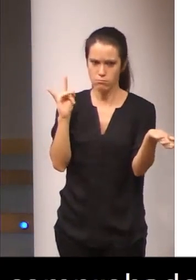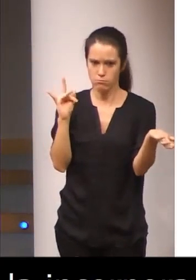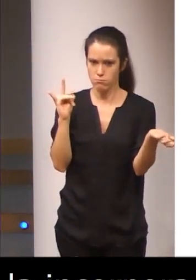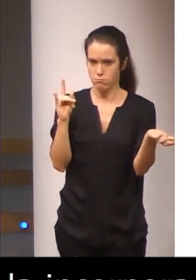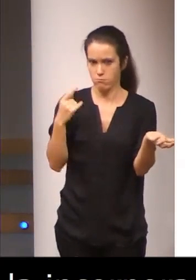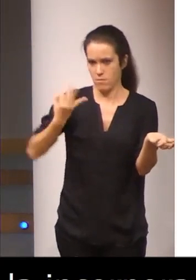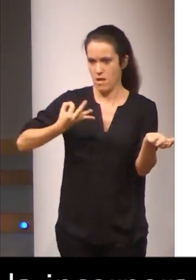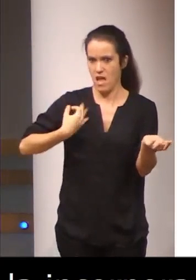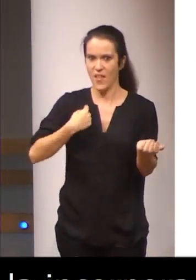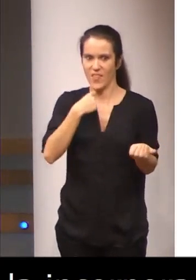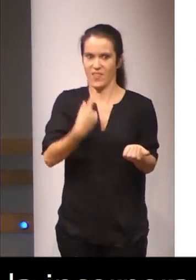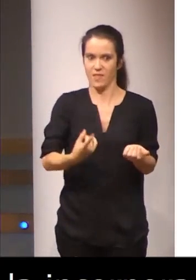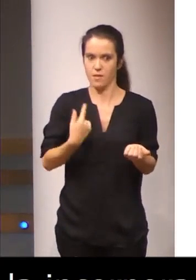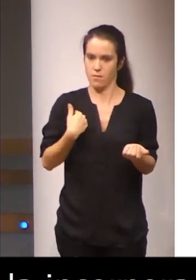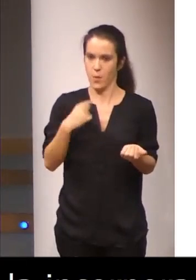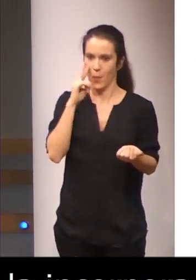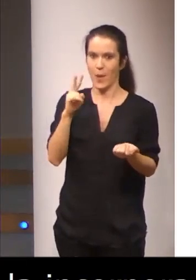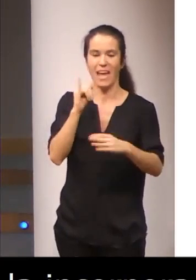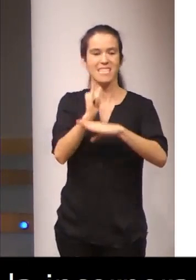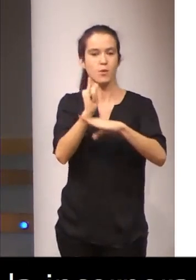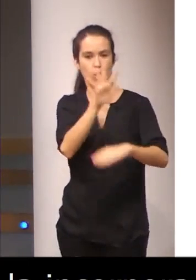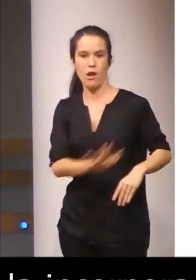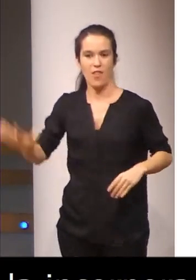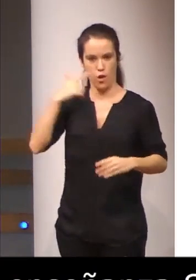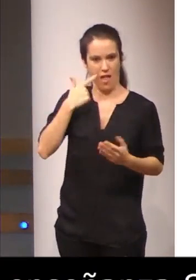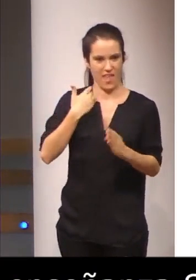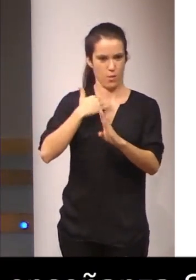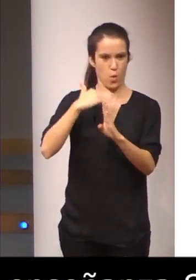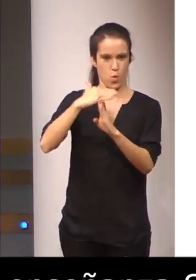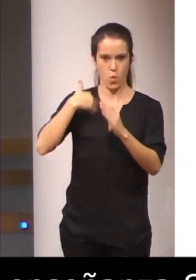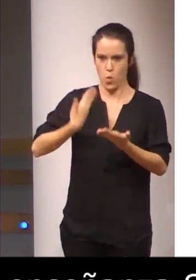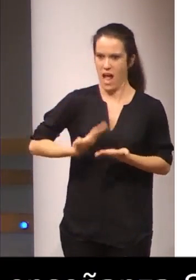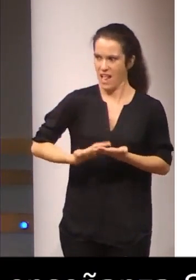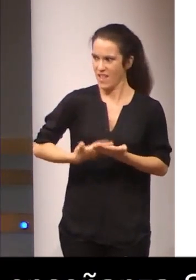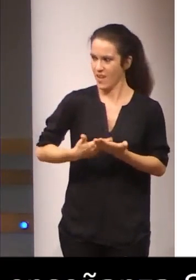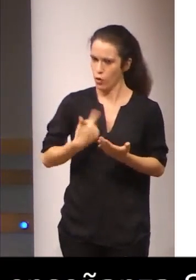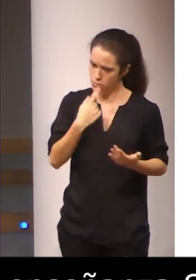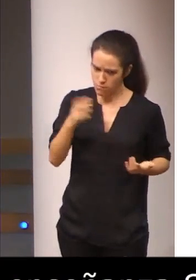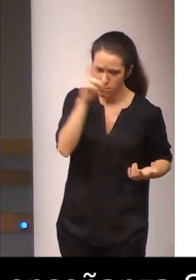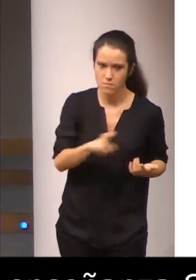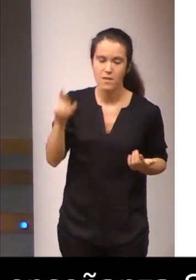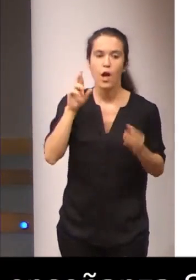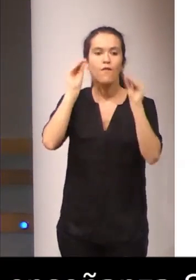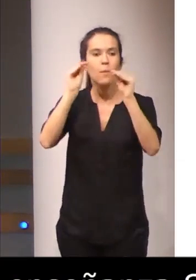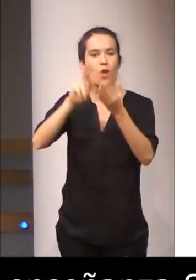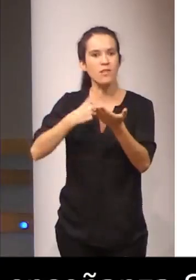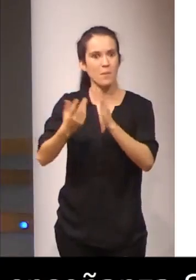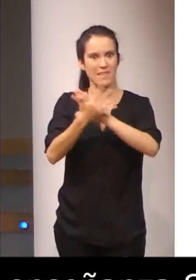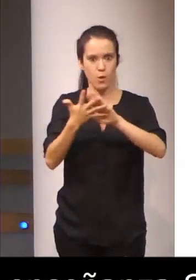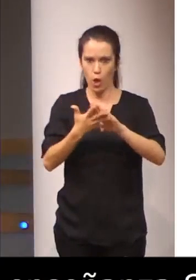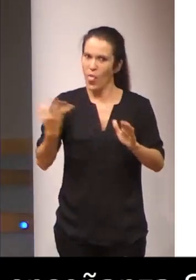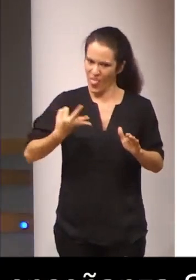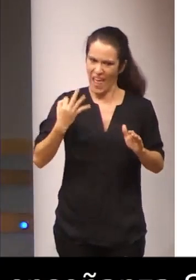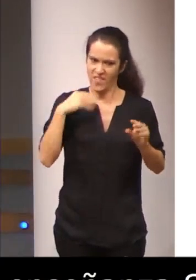afirmación y la consideración del Instituto Nacional de Cualificación, y lo reitero, la formación del intérprete de la lengua de signos necesariamente debe ser